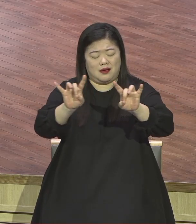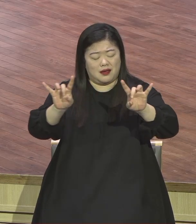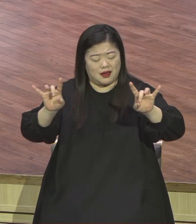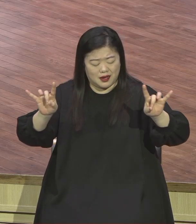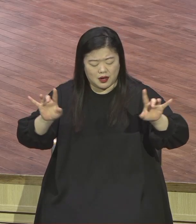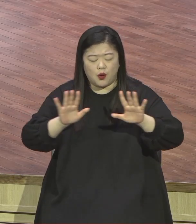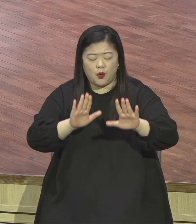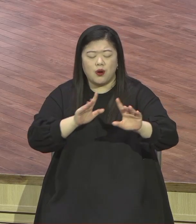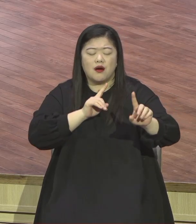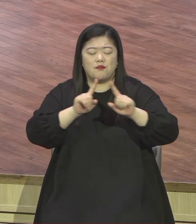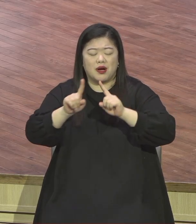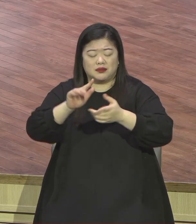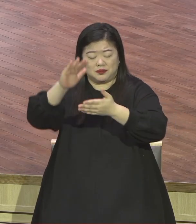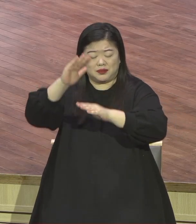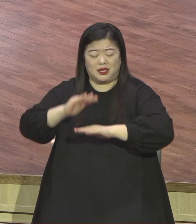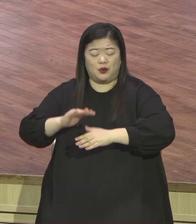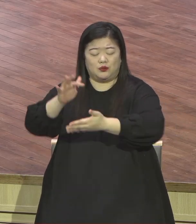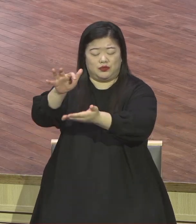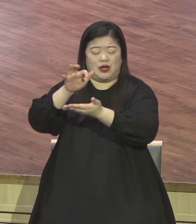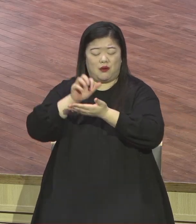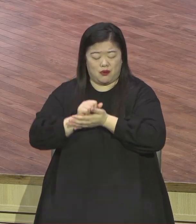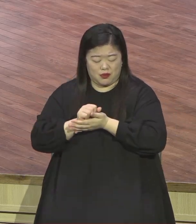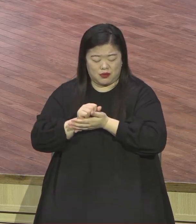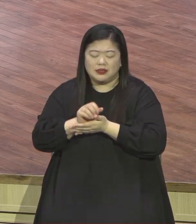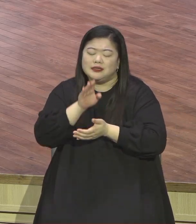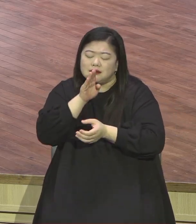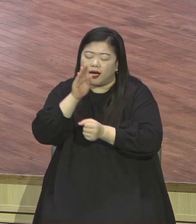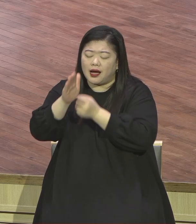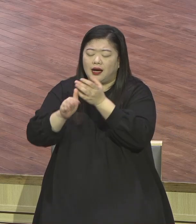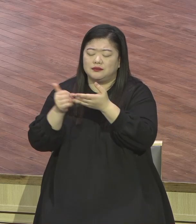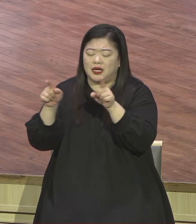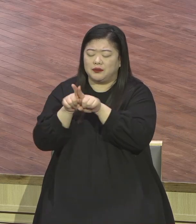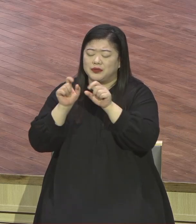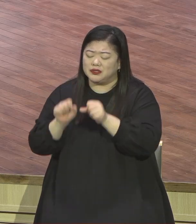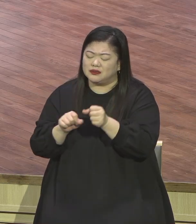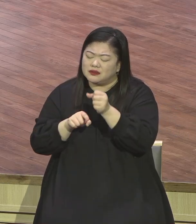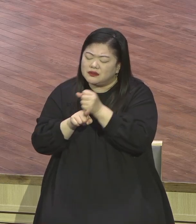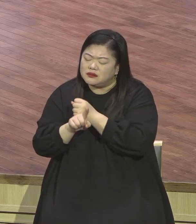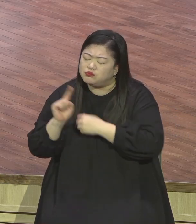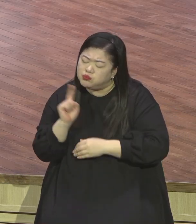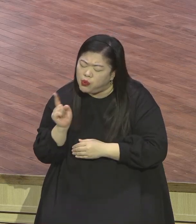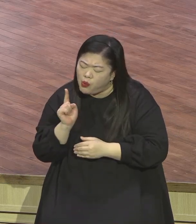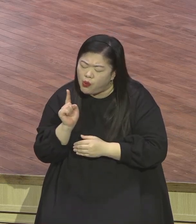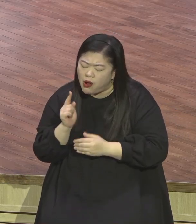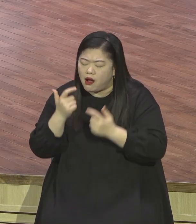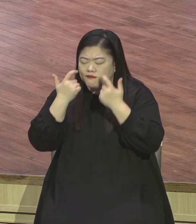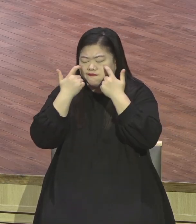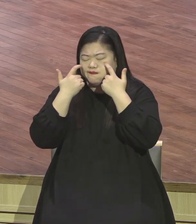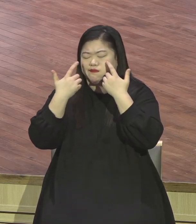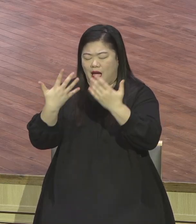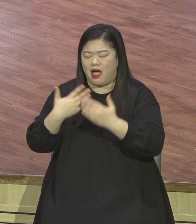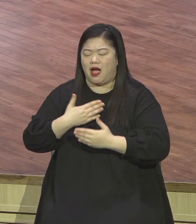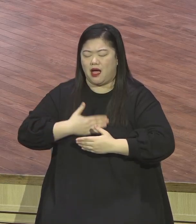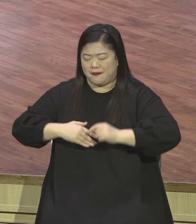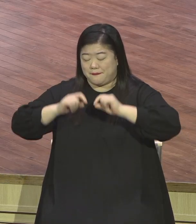임마누엘의 영적 의미를 알고 하나님이 나와 함께신다는 믿음을 가지고 확신 가지고